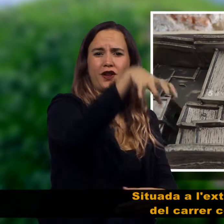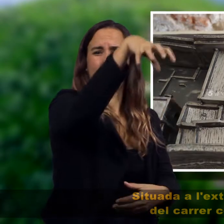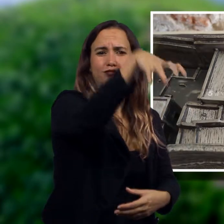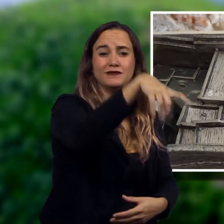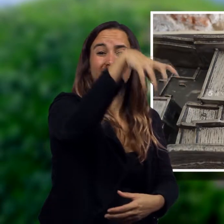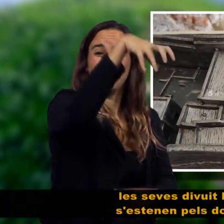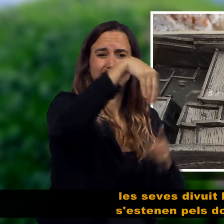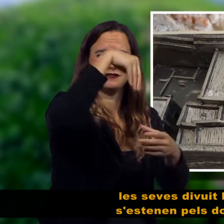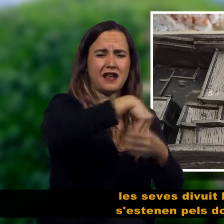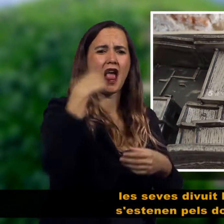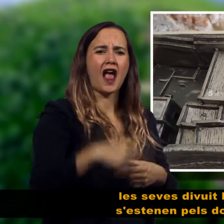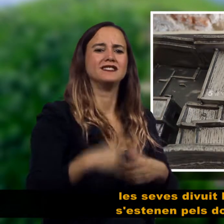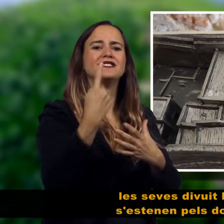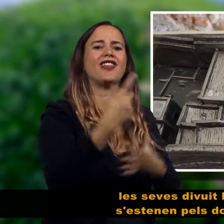habitacions s'estenen pels dos vessants.